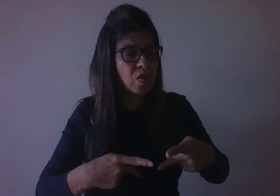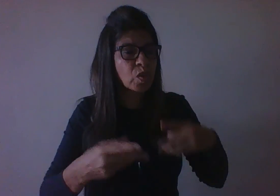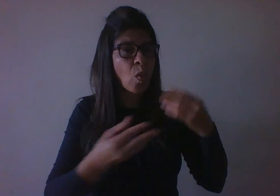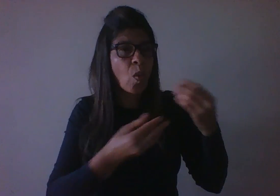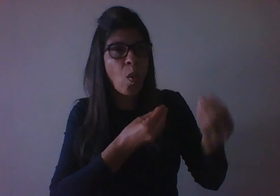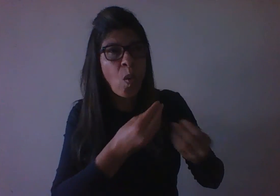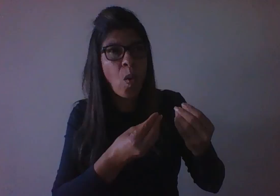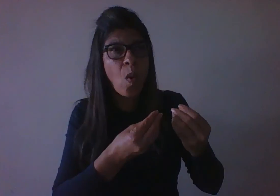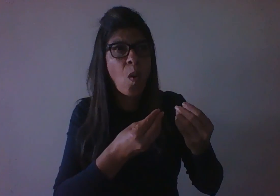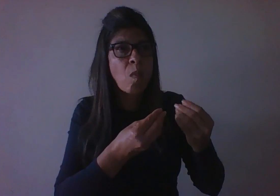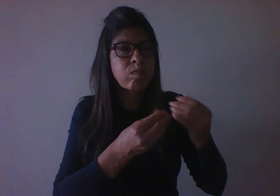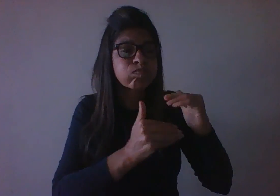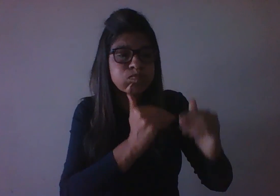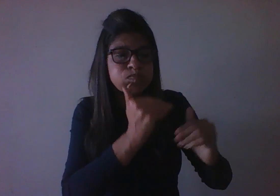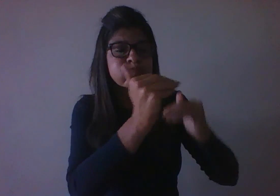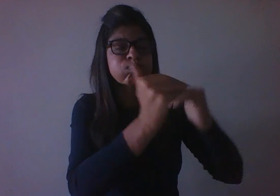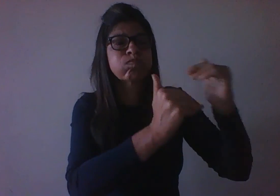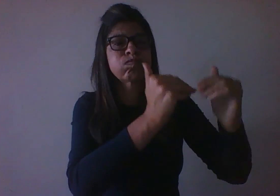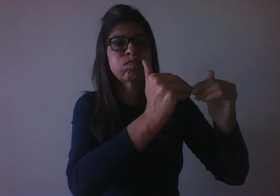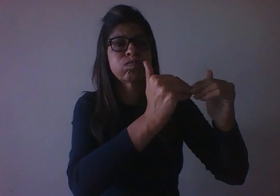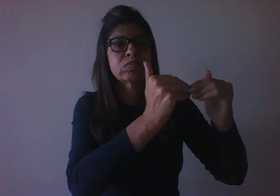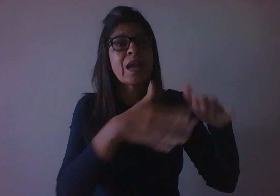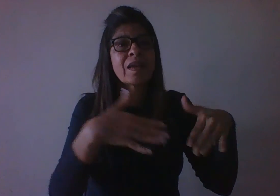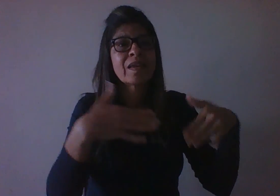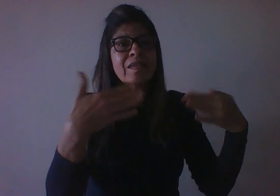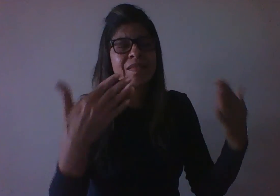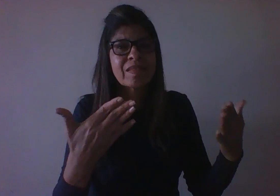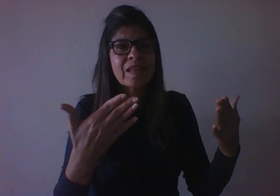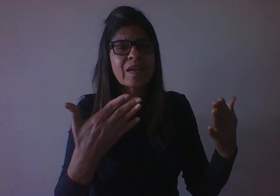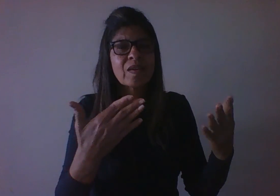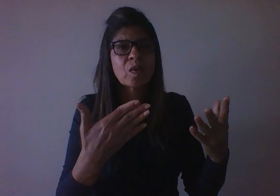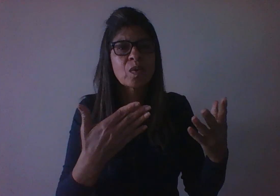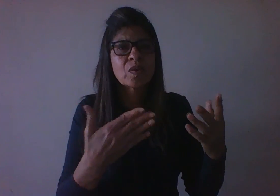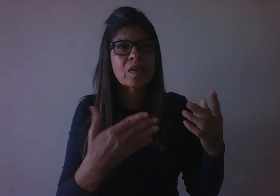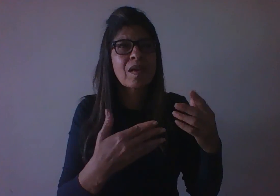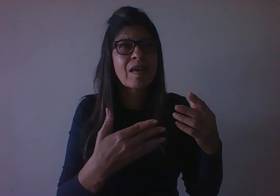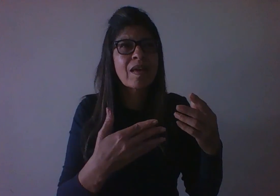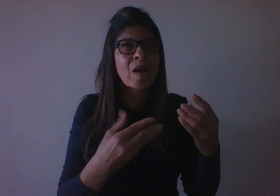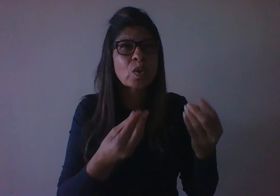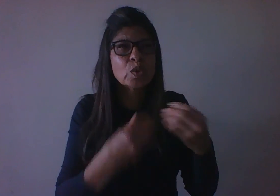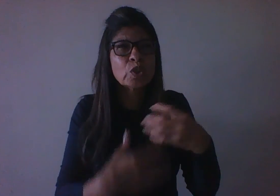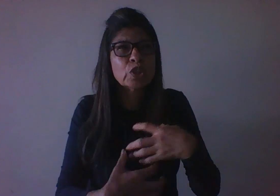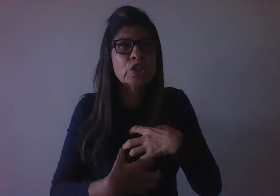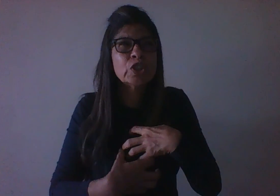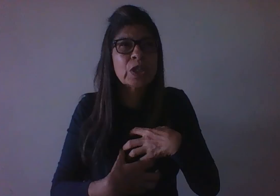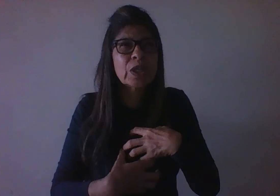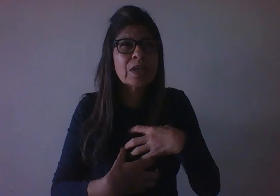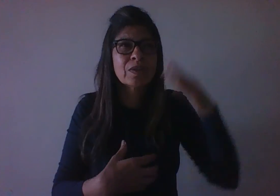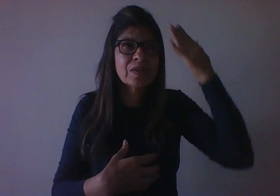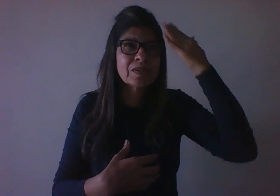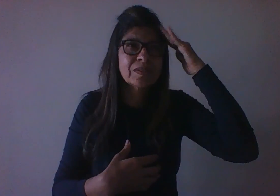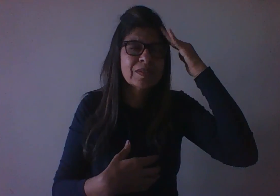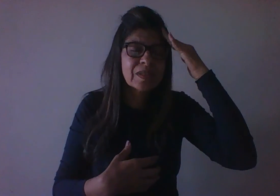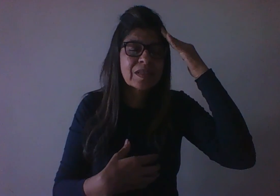processos. Então, essa maneira de entender as relações do desenvolvimento a partir do PPCT